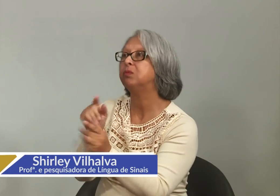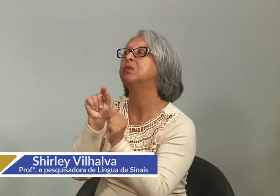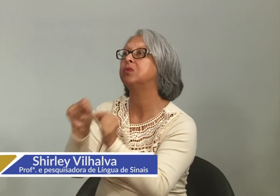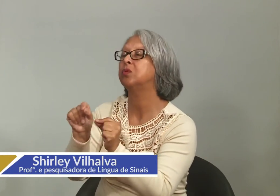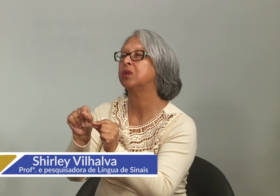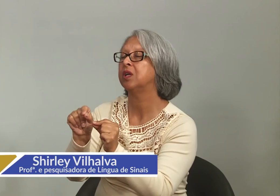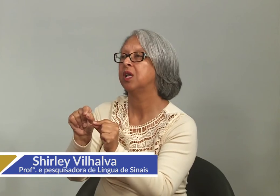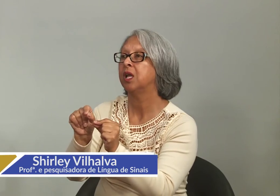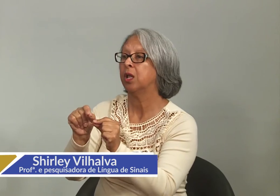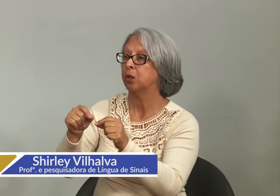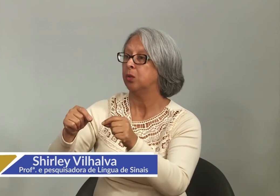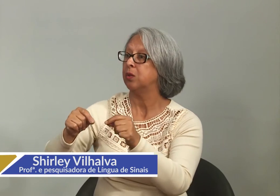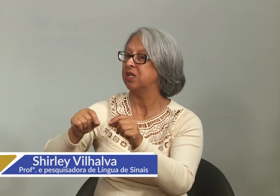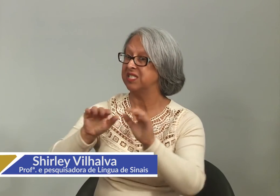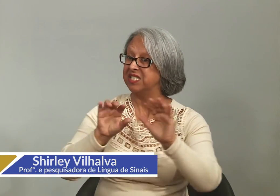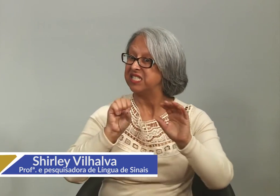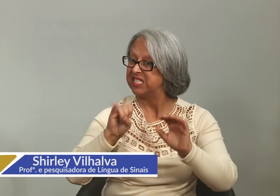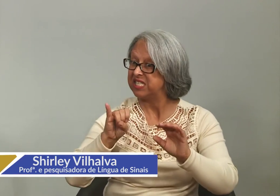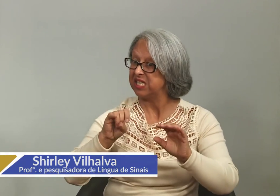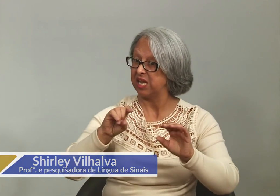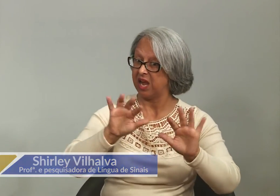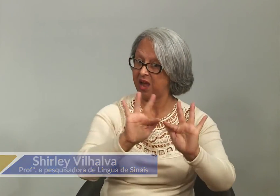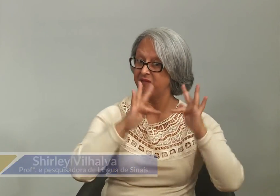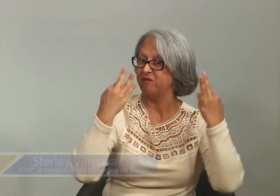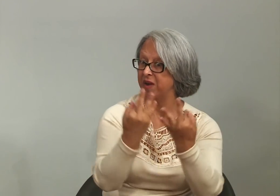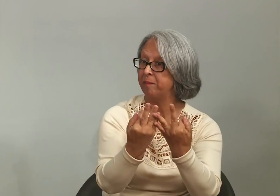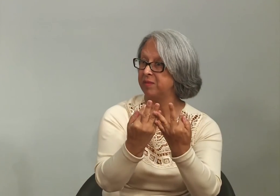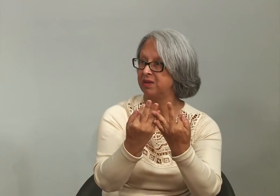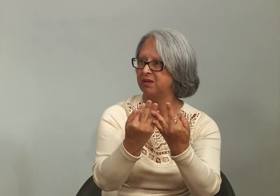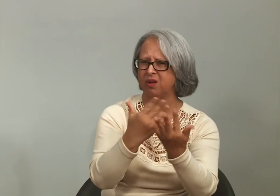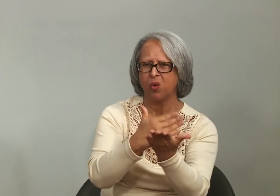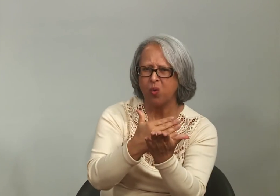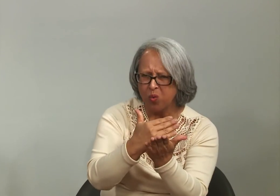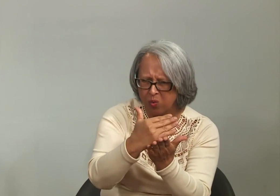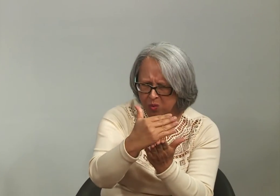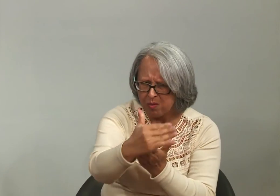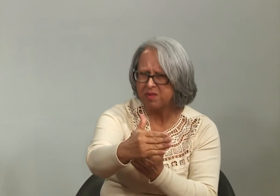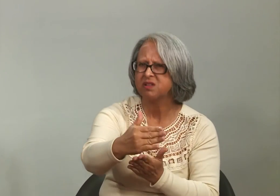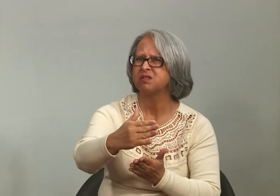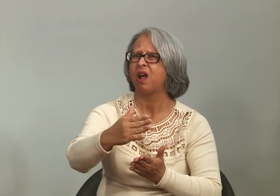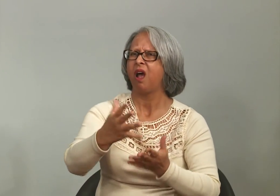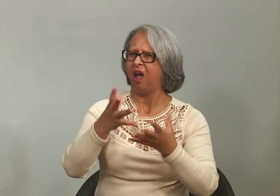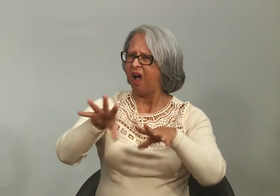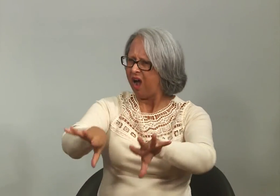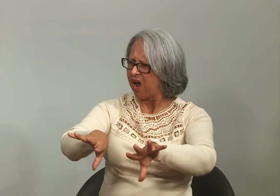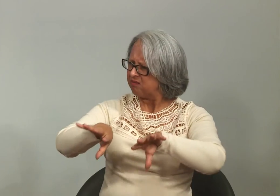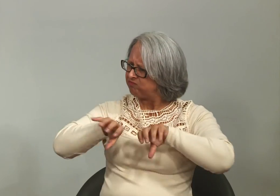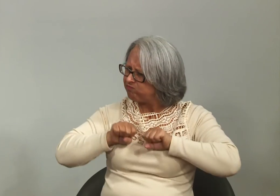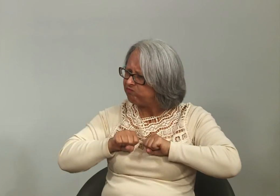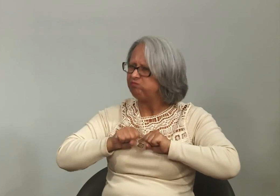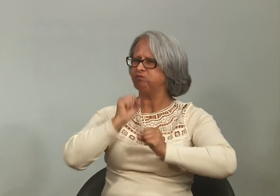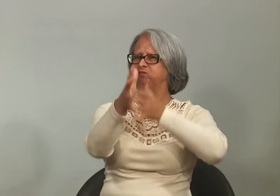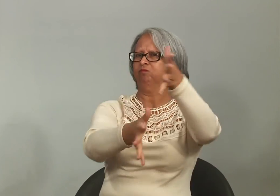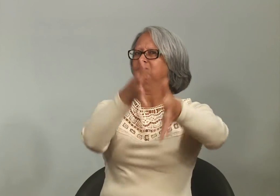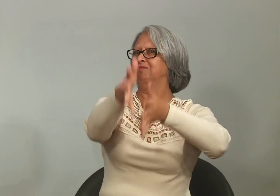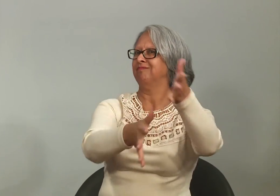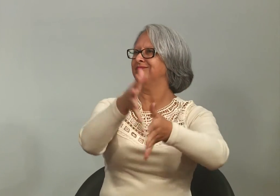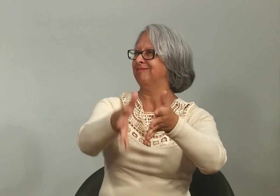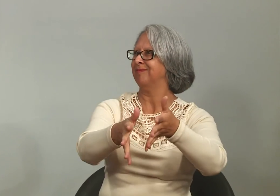acredito que se a família estiver envolvida nesse processo, se a família resolver aprender língua de